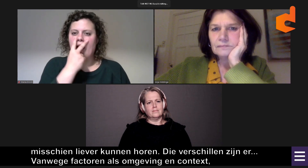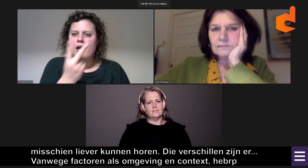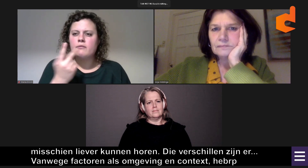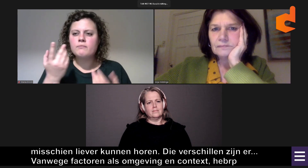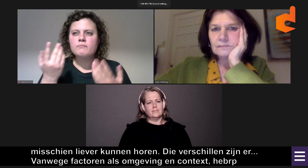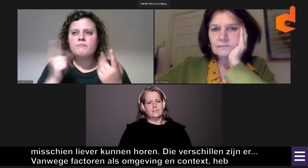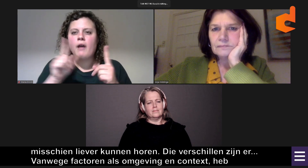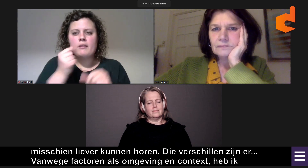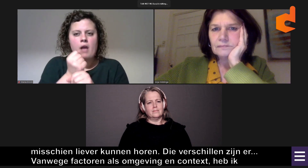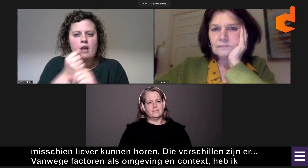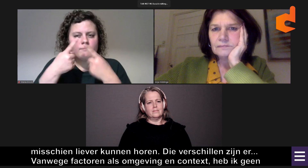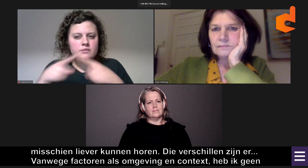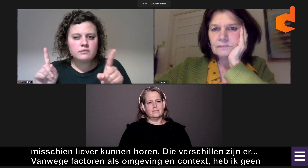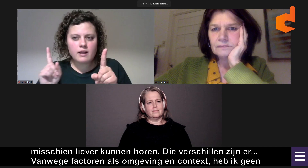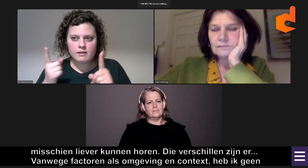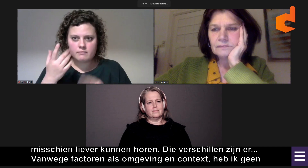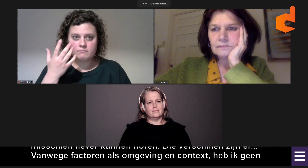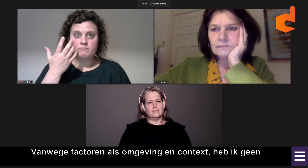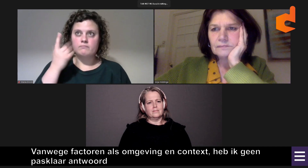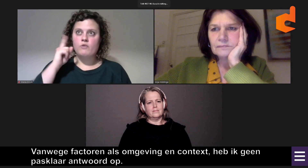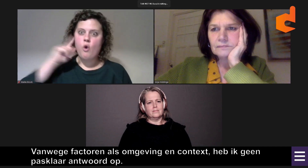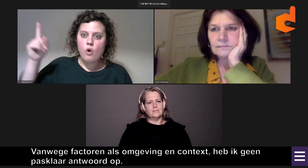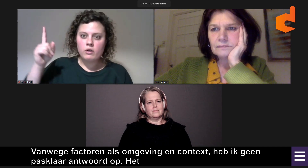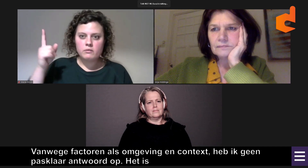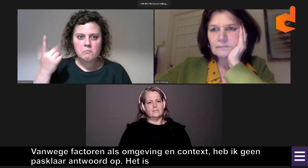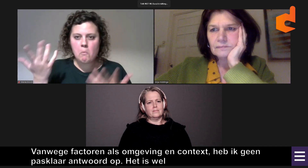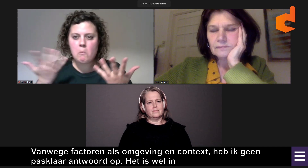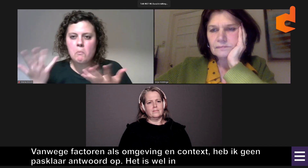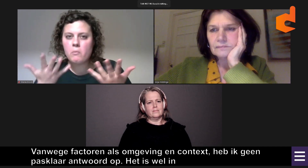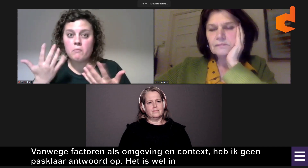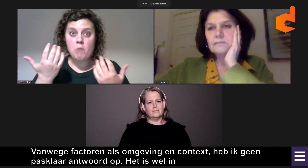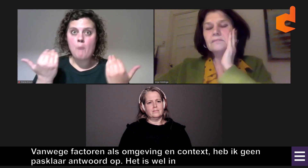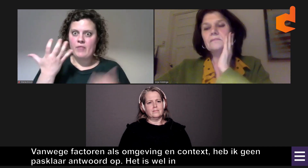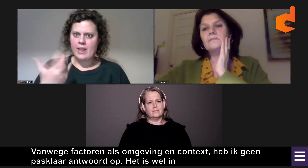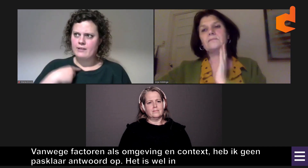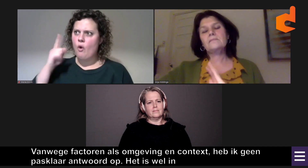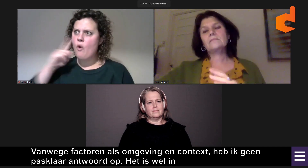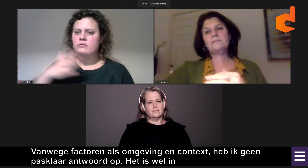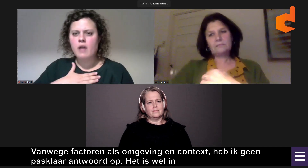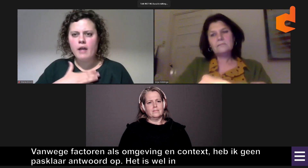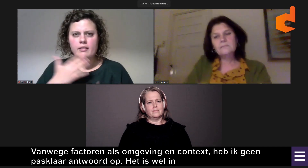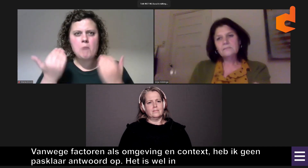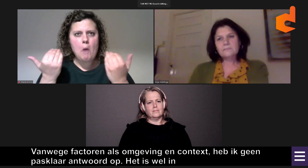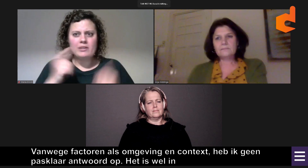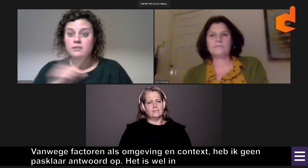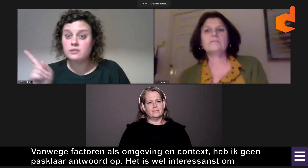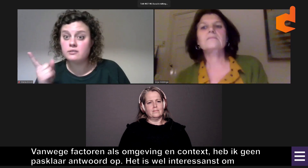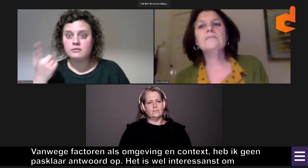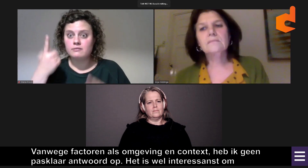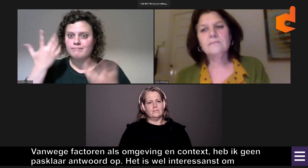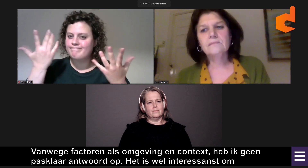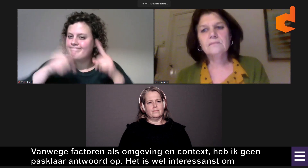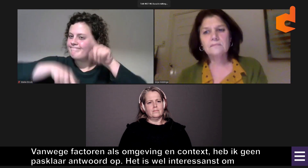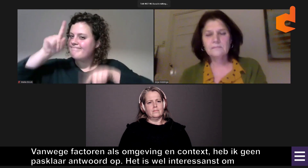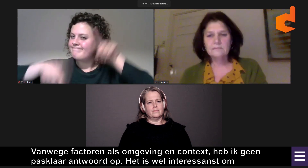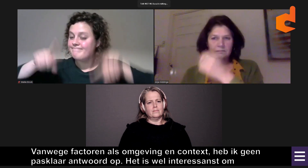Maar ik denk wel dat het een interessante vraag is, dat het ook interessant is om te kijken wat het verschil maakt. Dat horen. Waarom zou iemand horend willen